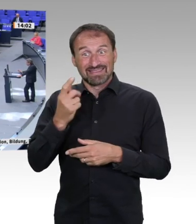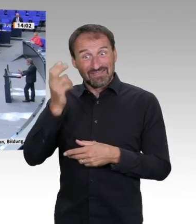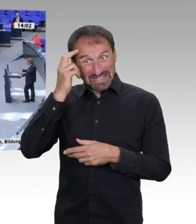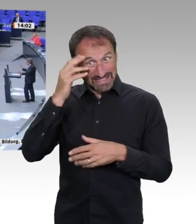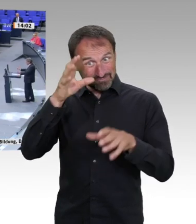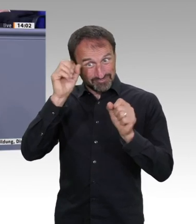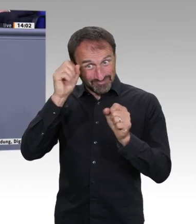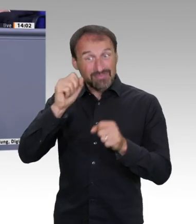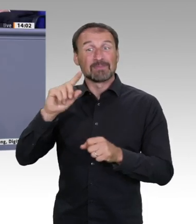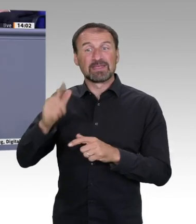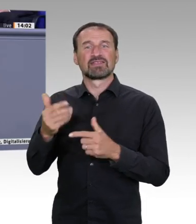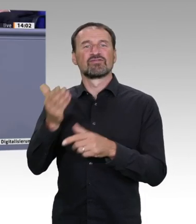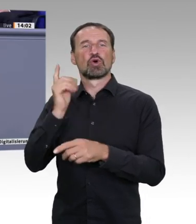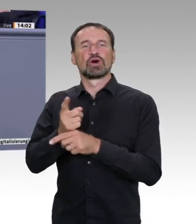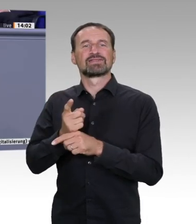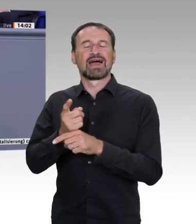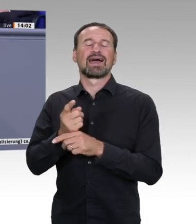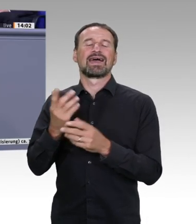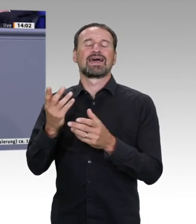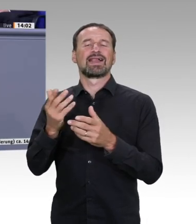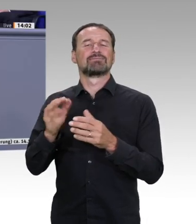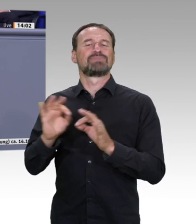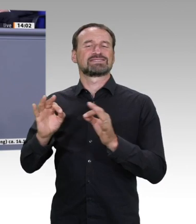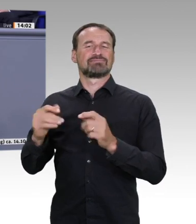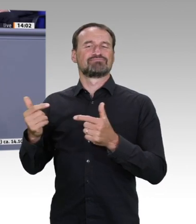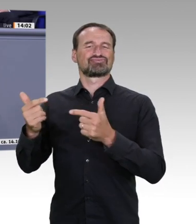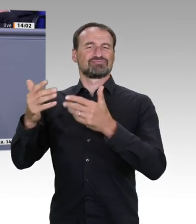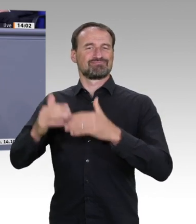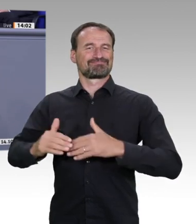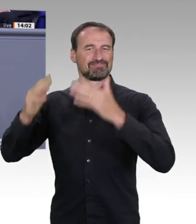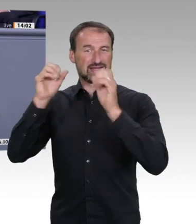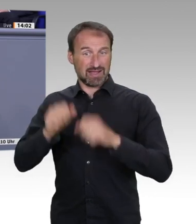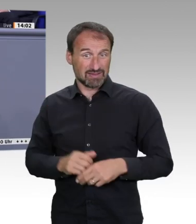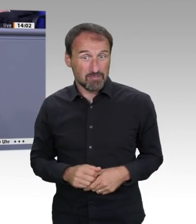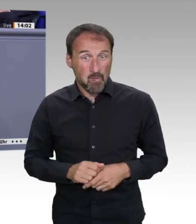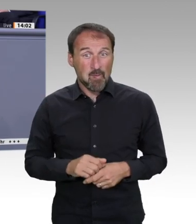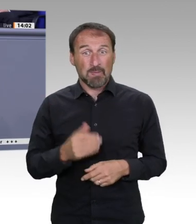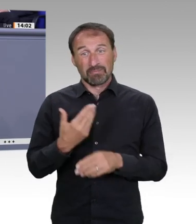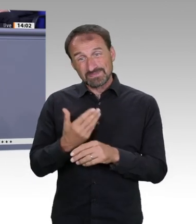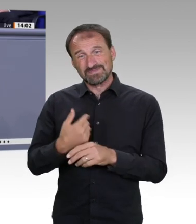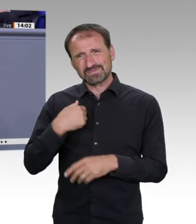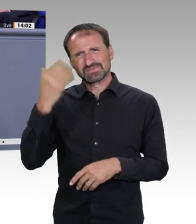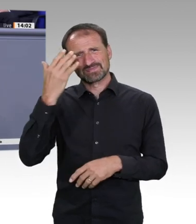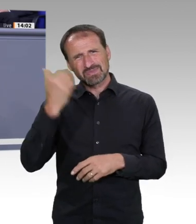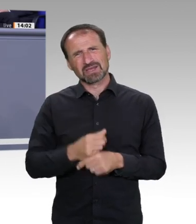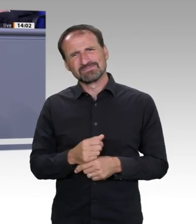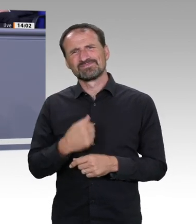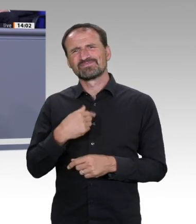Nachhaltig ist es auch nicht, mit panischem Aktionismus auf bekannte Probleme bisherige